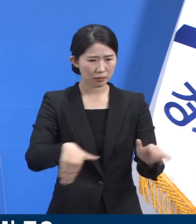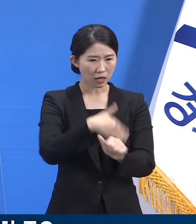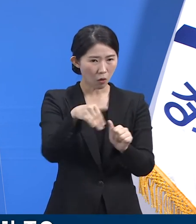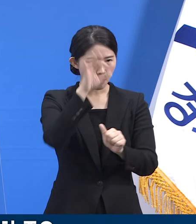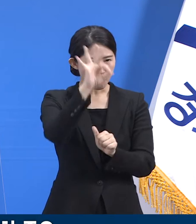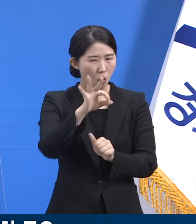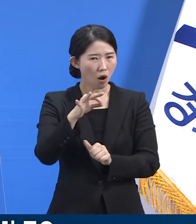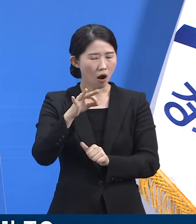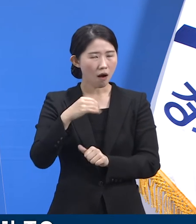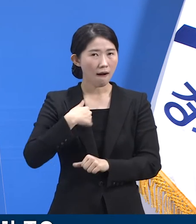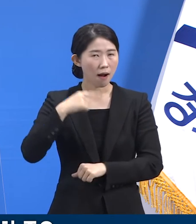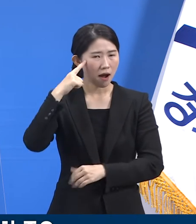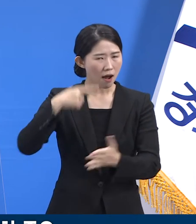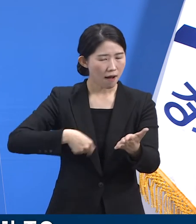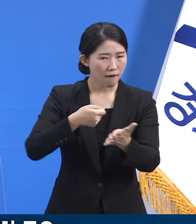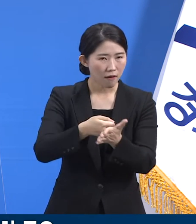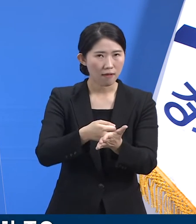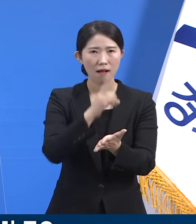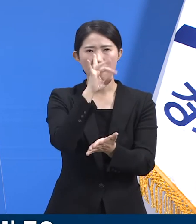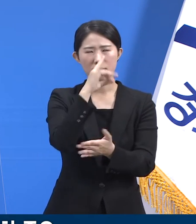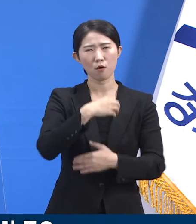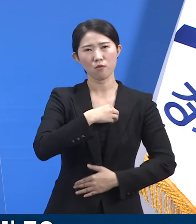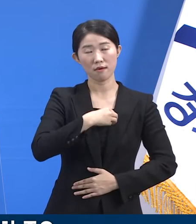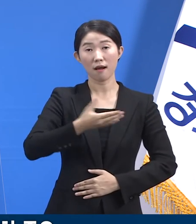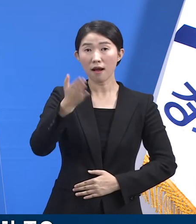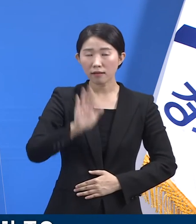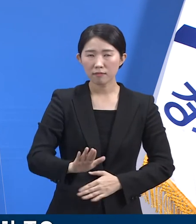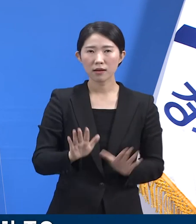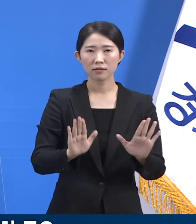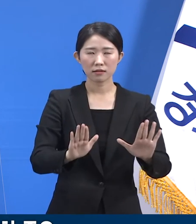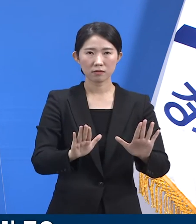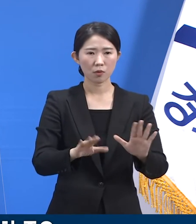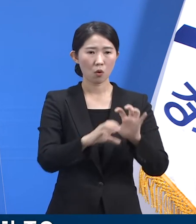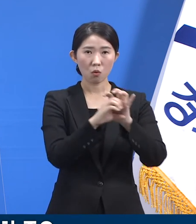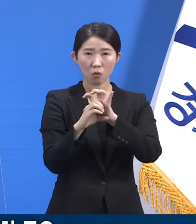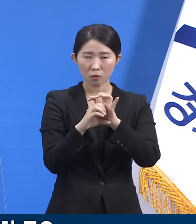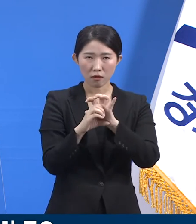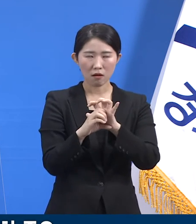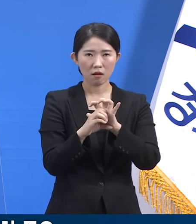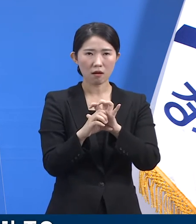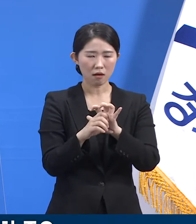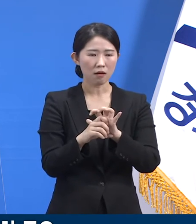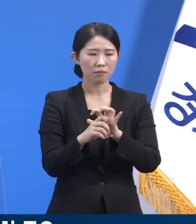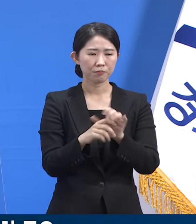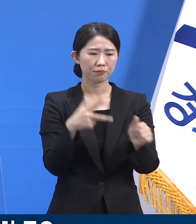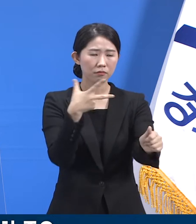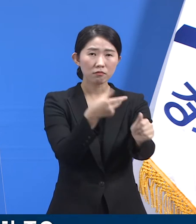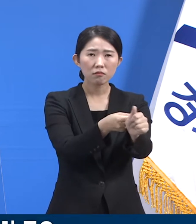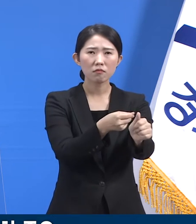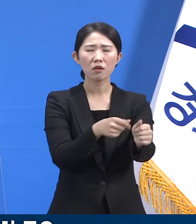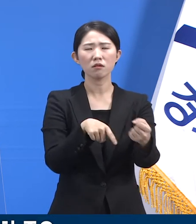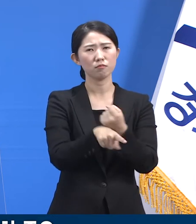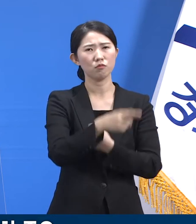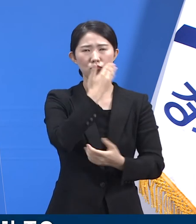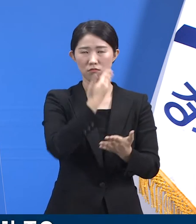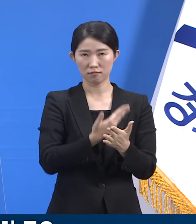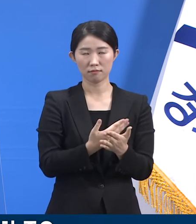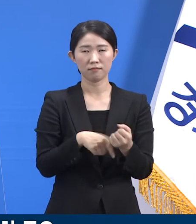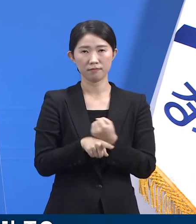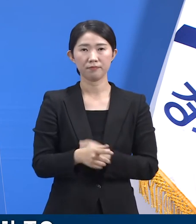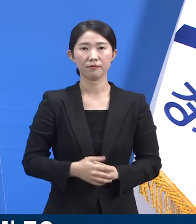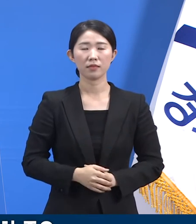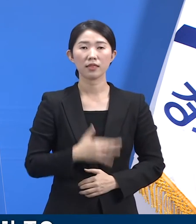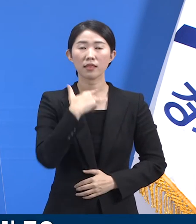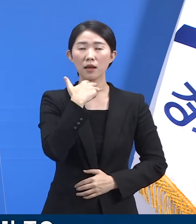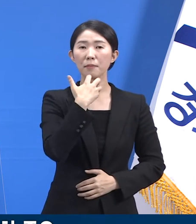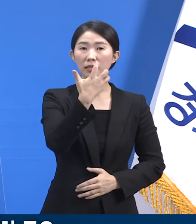코로나19 예방접종 사업이 고위험군 집단에서 얼마나 중요한지는 알 수 있습니다. 80대 이상